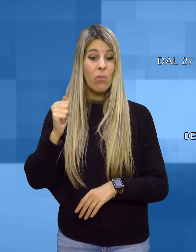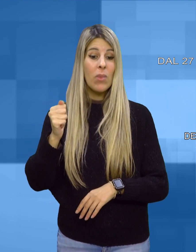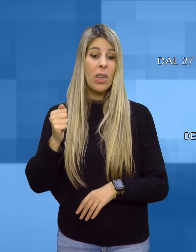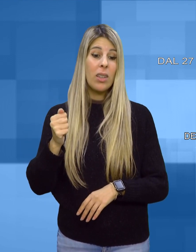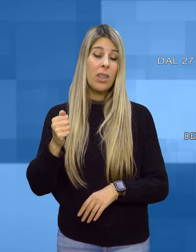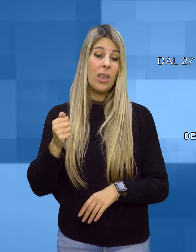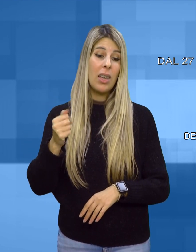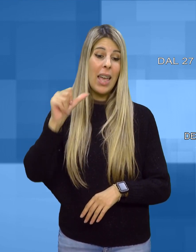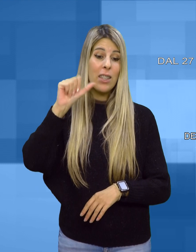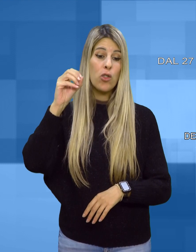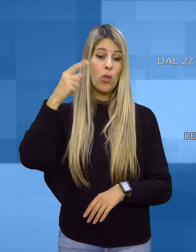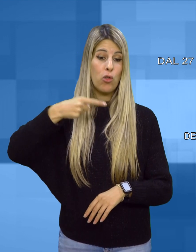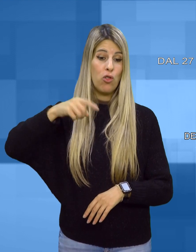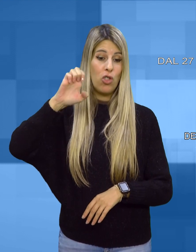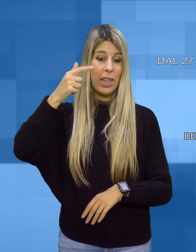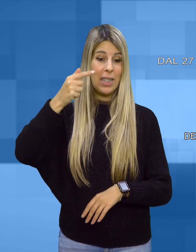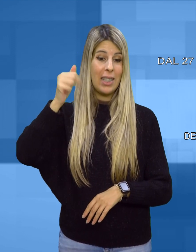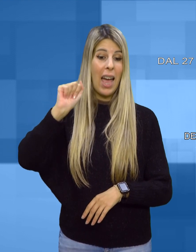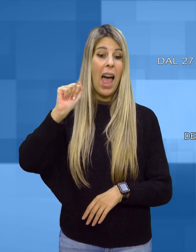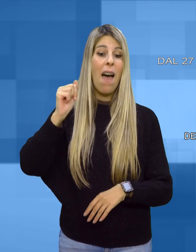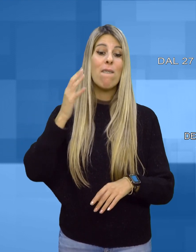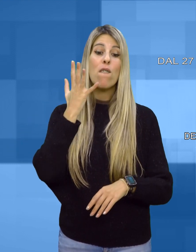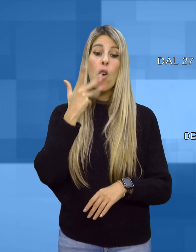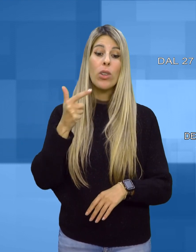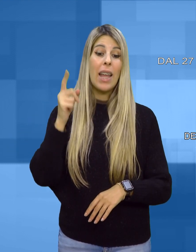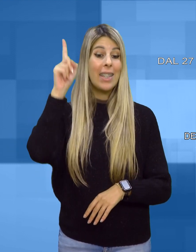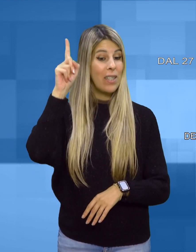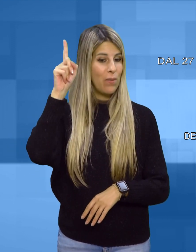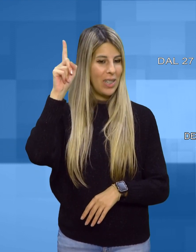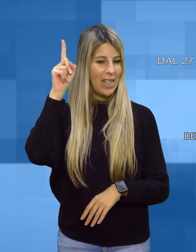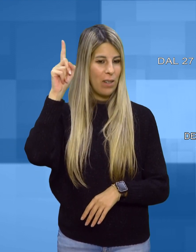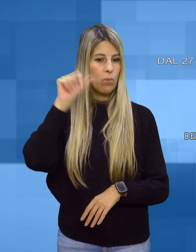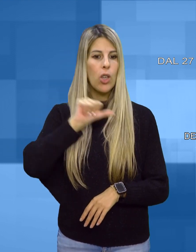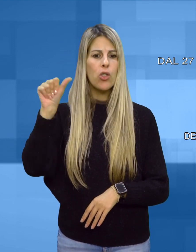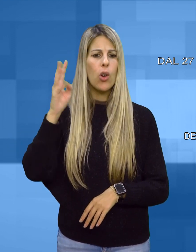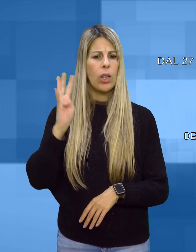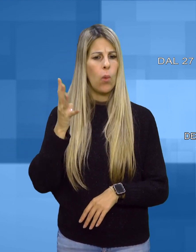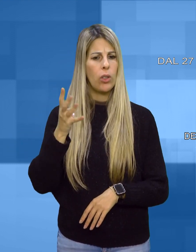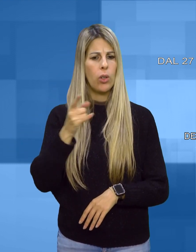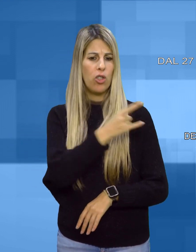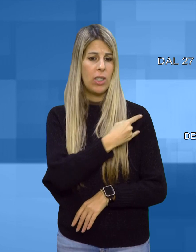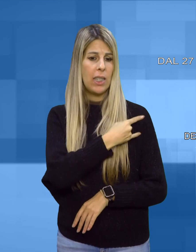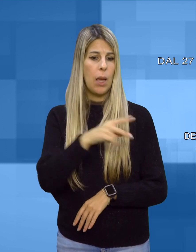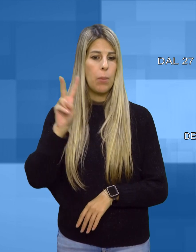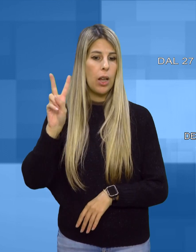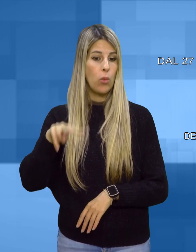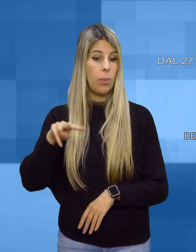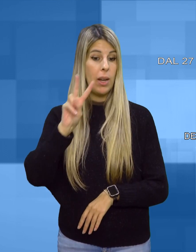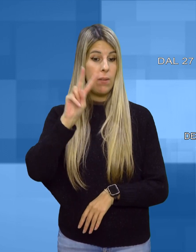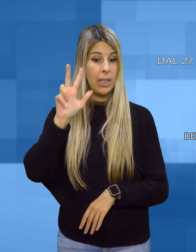Solo dal 14 settembre 2023, data di inizio delle attività scolastiche nella regione Sardegna, abbiamo assistito a numerosi